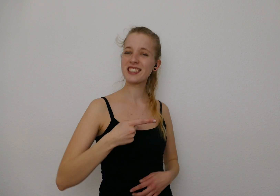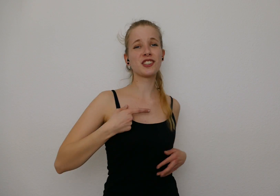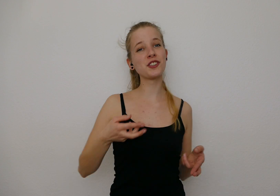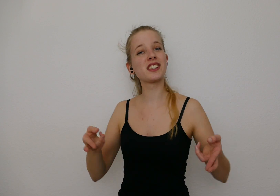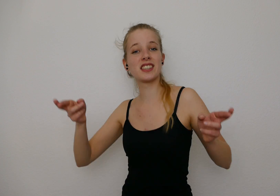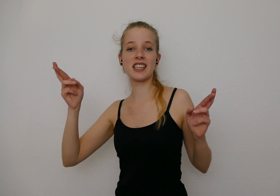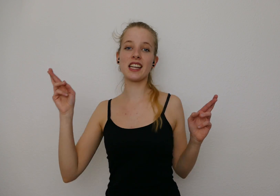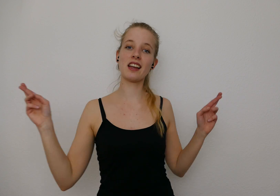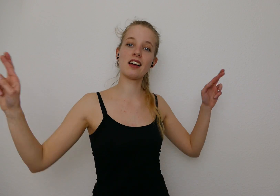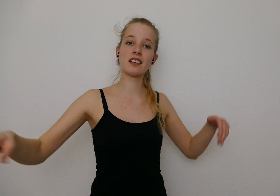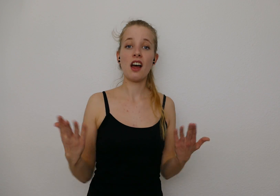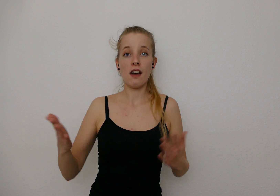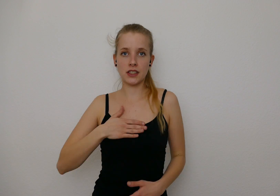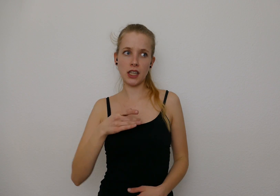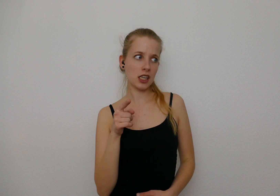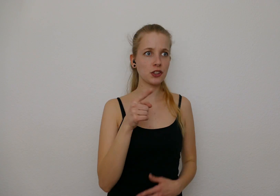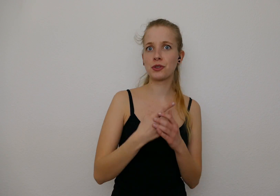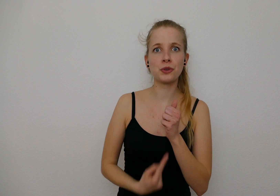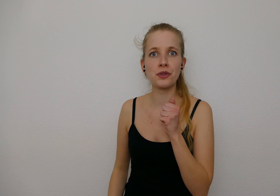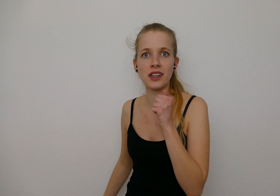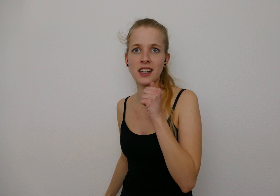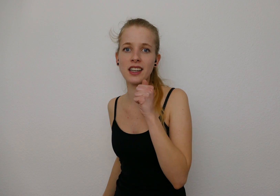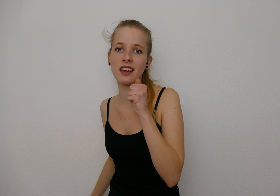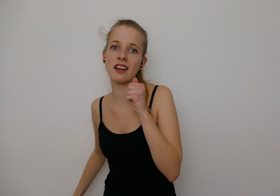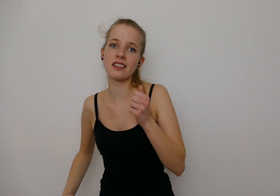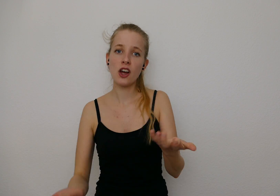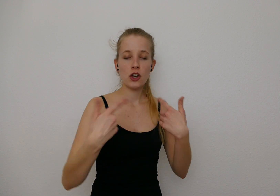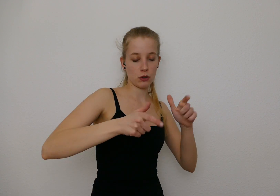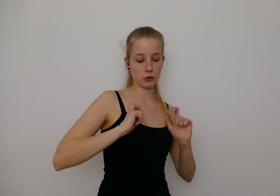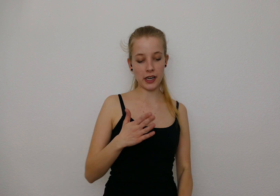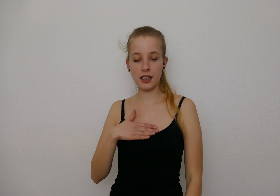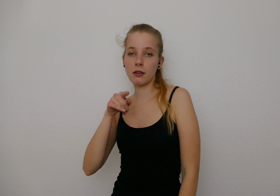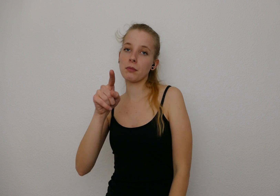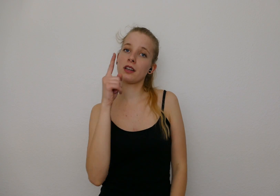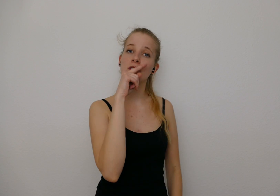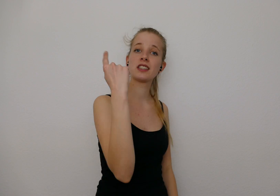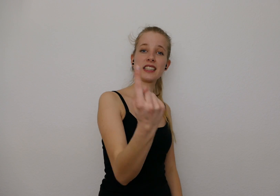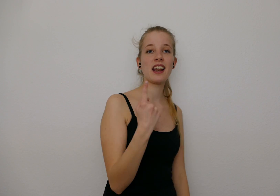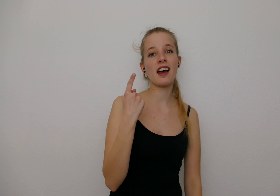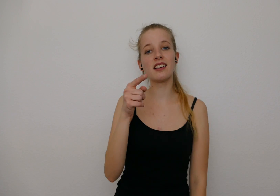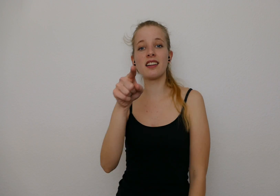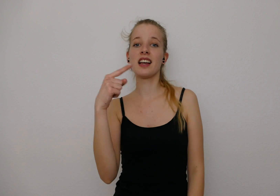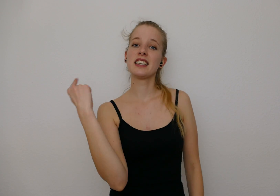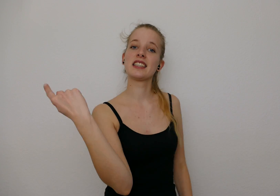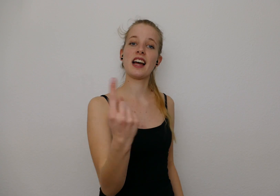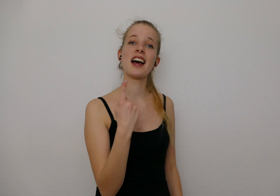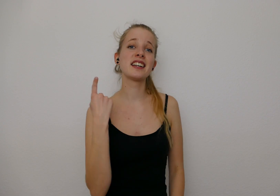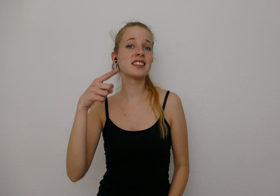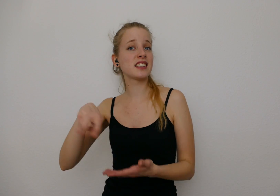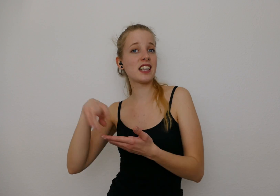uns los riskieren, was hast du zu verlieren Komm, schenk mir nur den einen, nur den einen Tanz